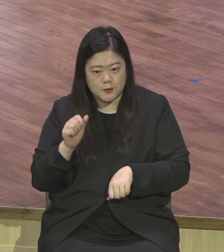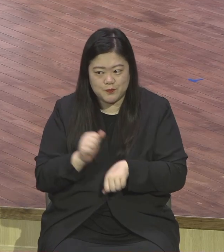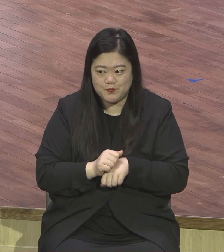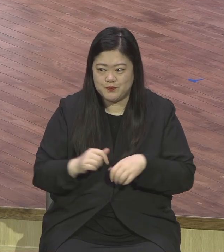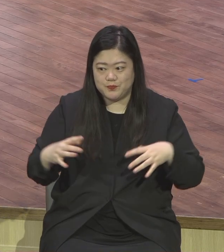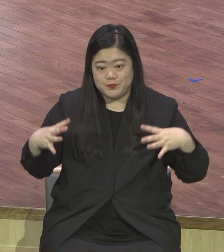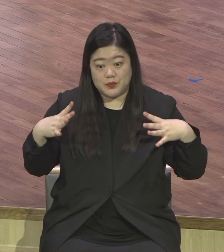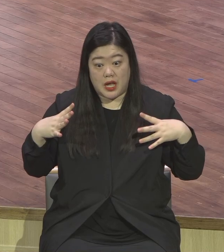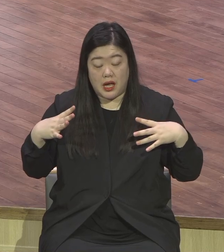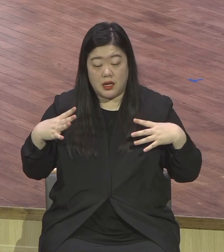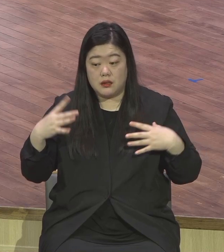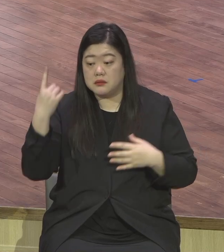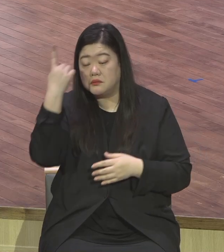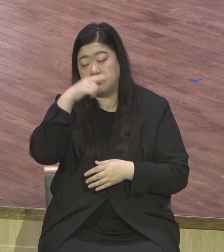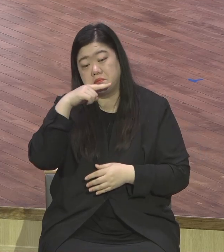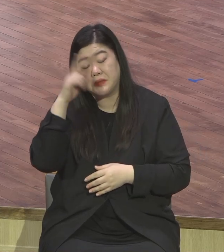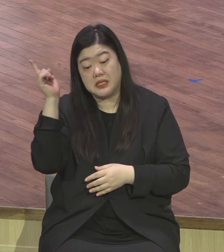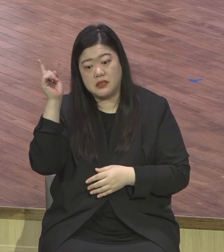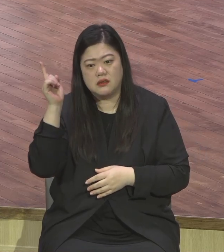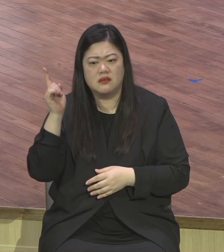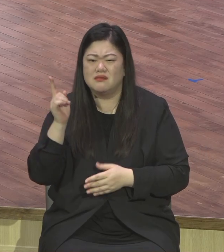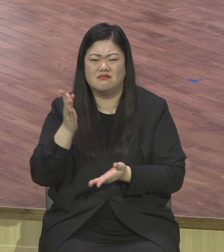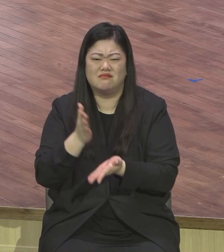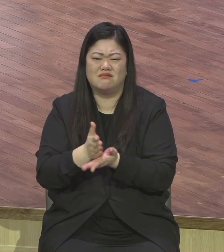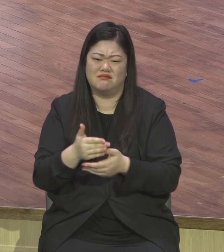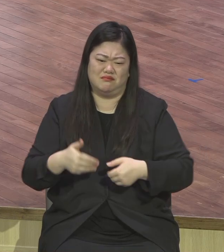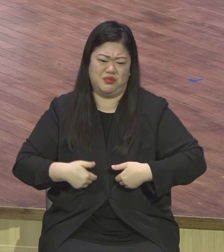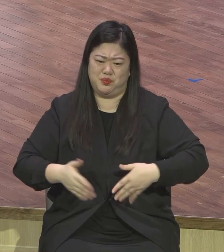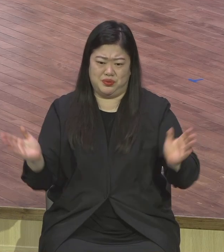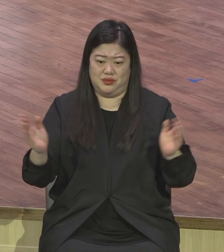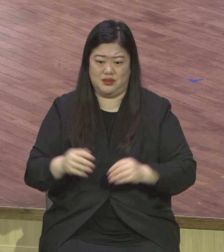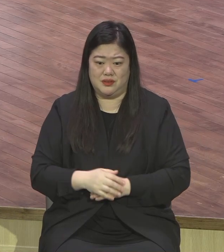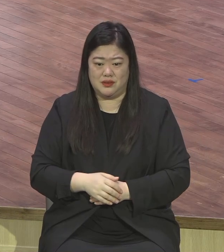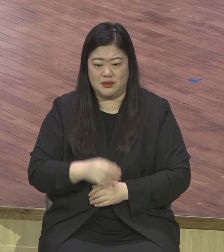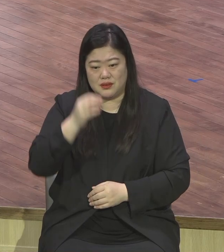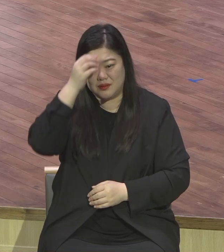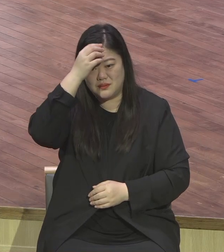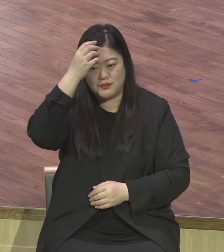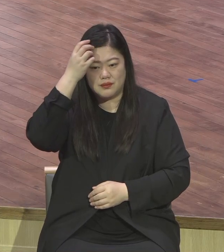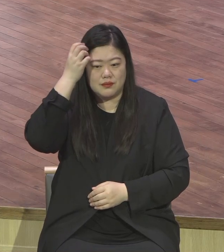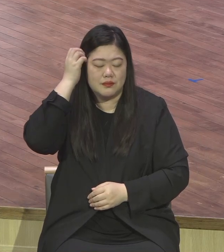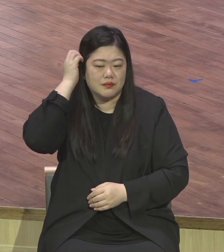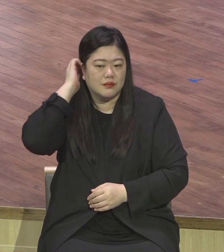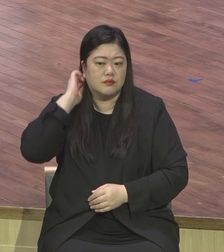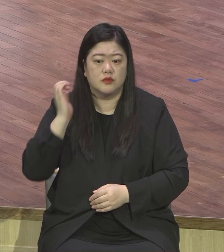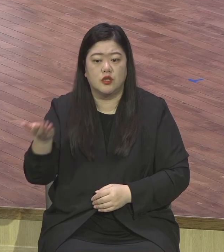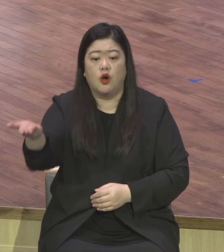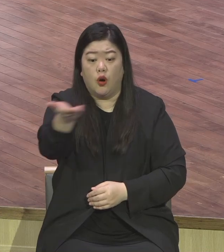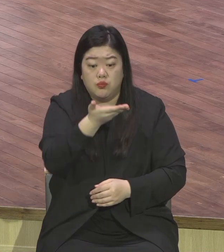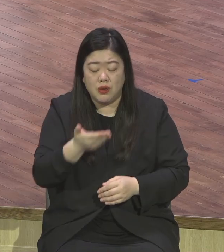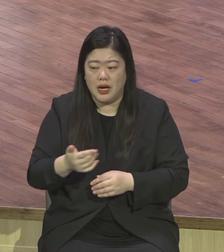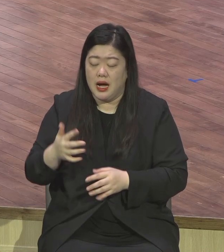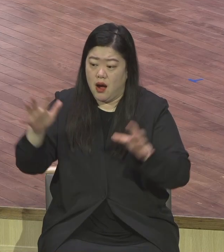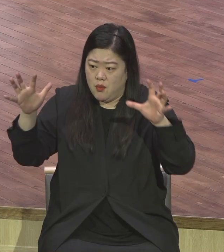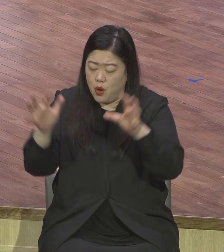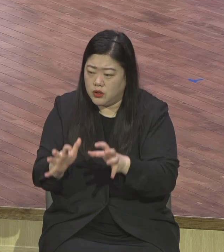없어요. 뭐 죄인들이 모여서 구분 받아놓고 그저 감사할 뿐이지. 감사할 뿐이야. 아멘.